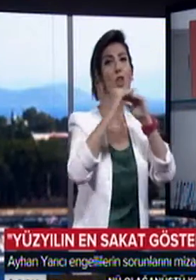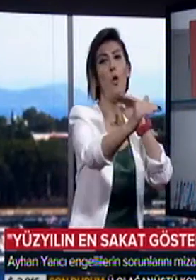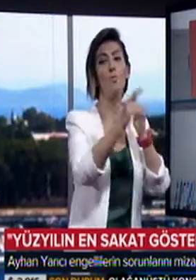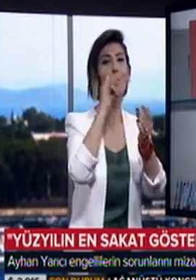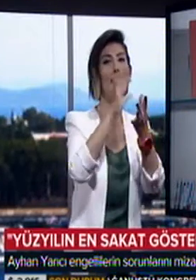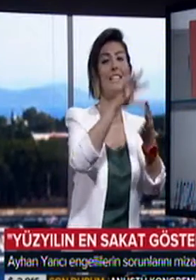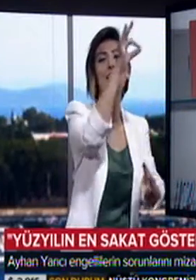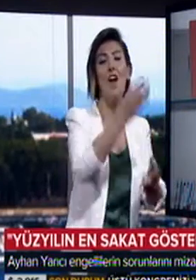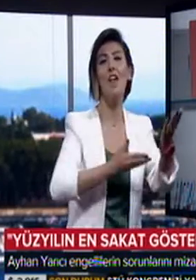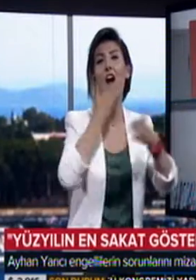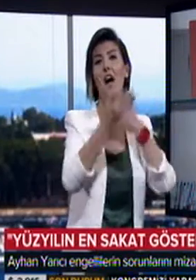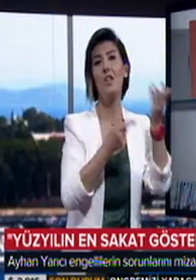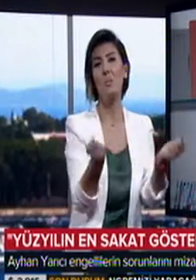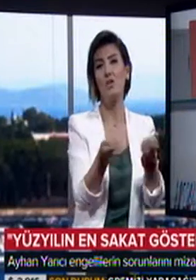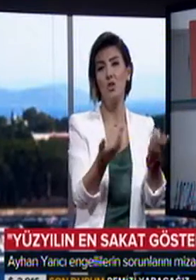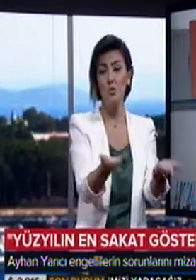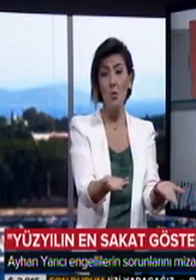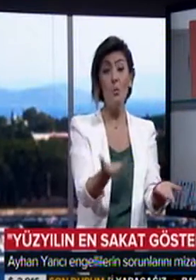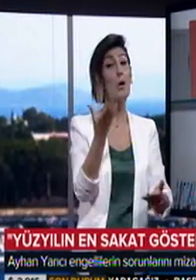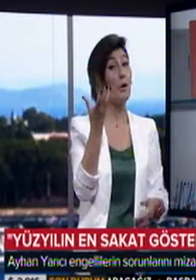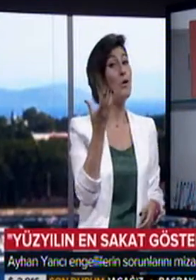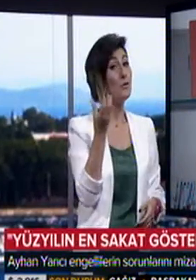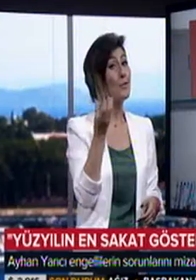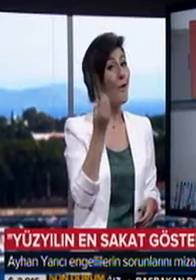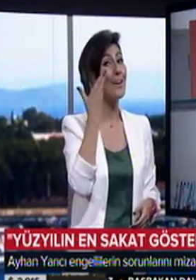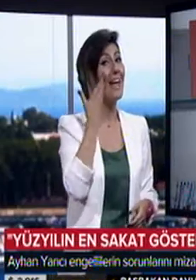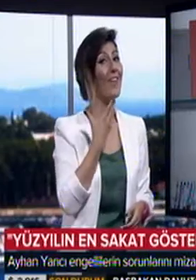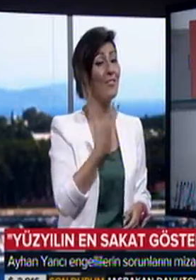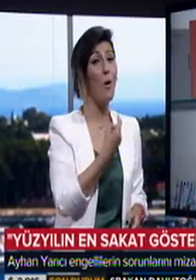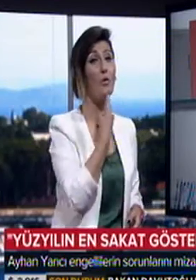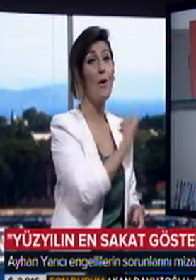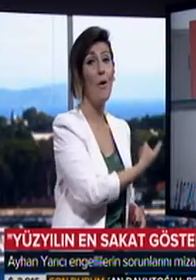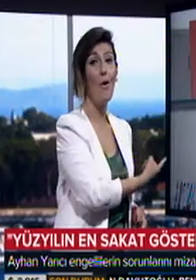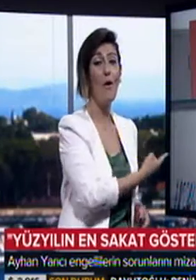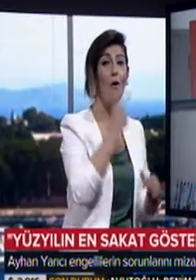insanlara anlatmaya çalışıyor. Çok da keyifli oluyor.